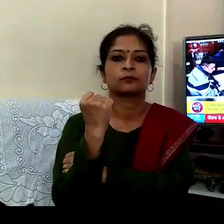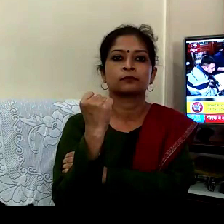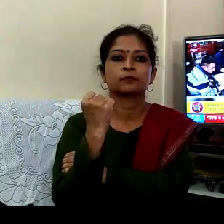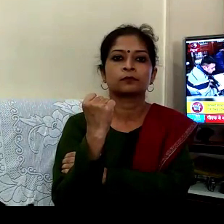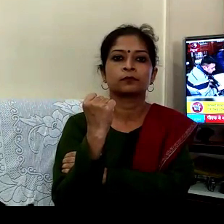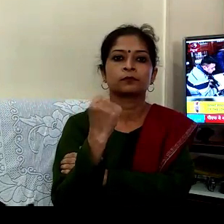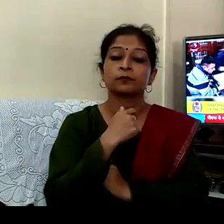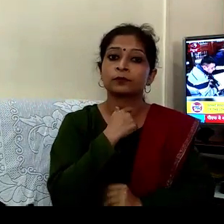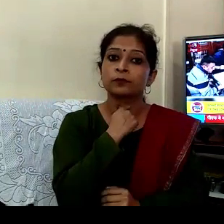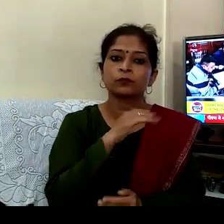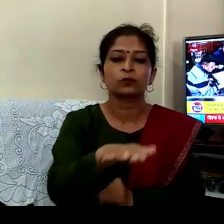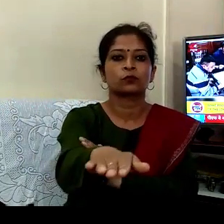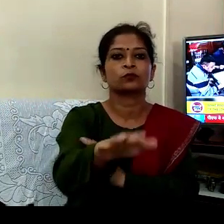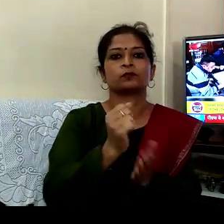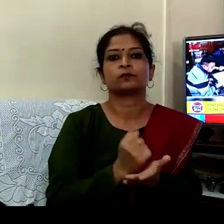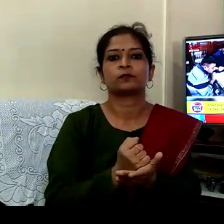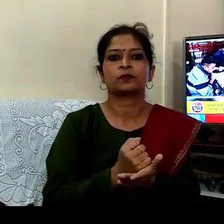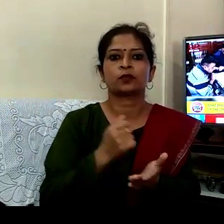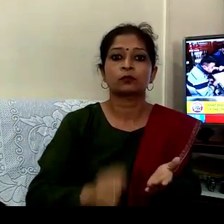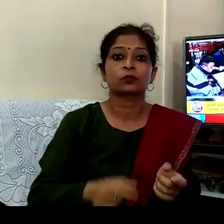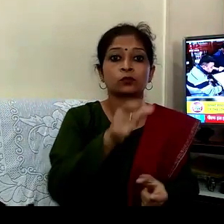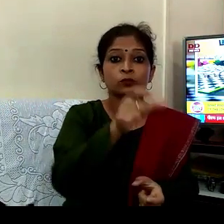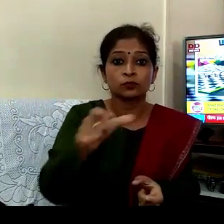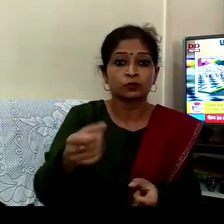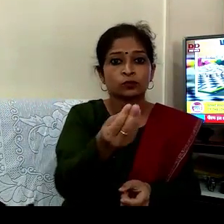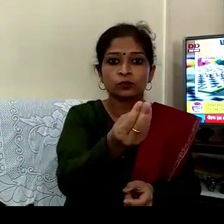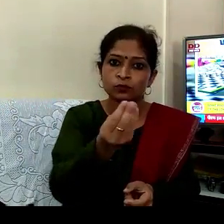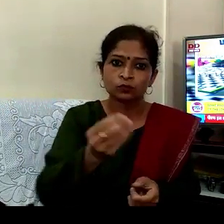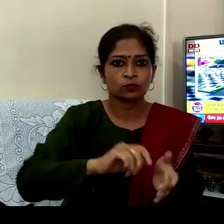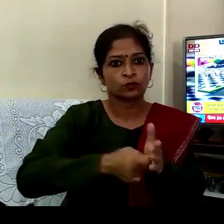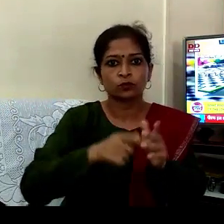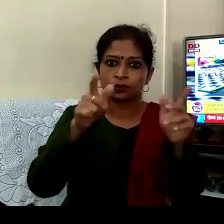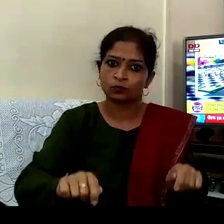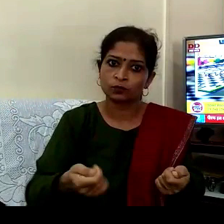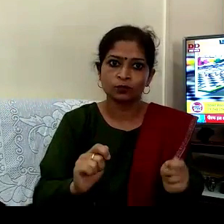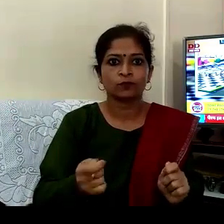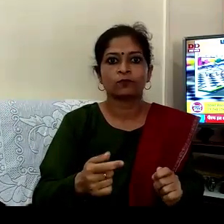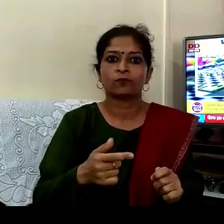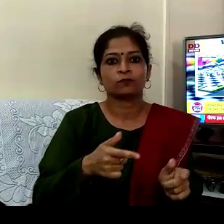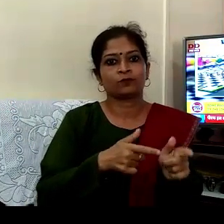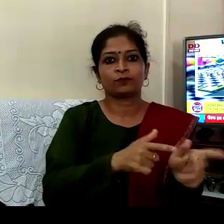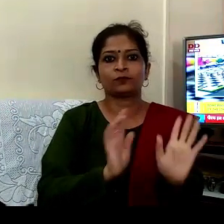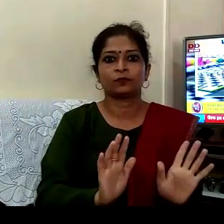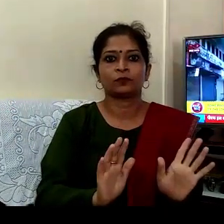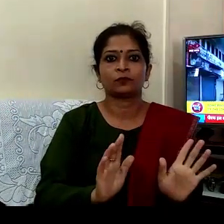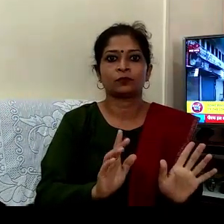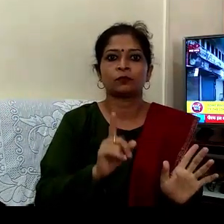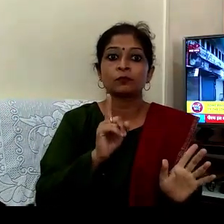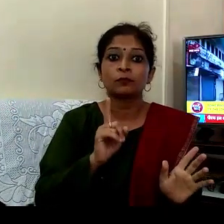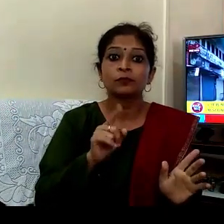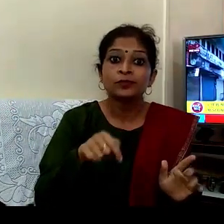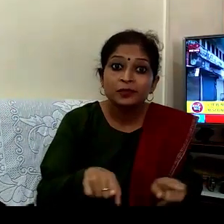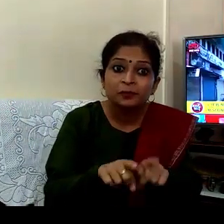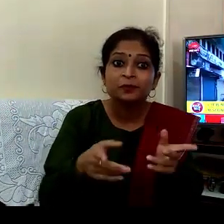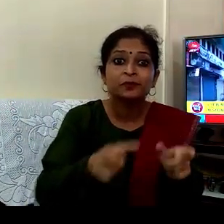لوگوں کو لگتا ہے کہ وہ لوگ ڈاؤن کا پالن کر رہے ہیں تو ایسا کر کے وہ مانو جیسے دوسروں کی مدد کر